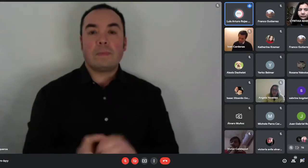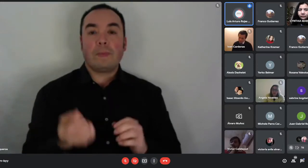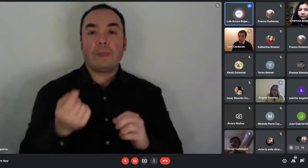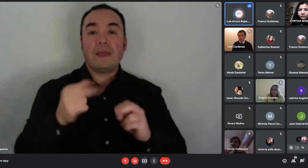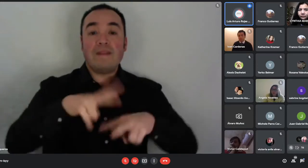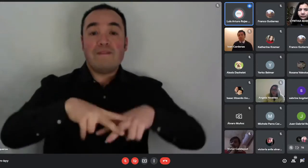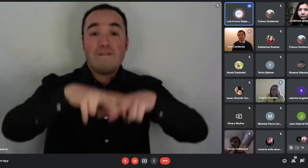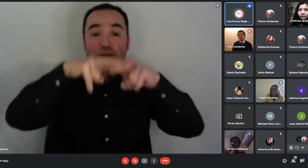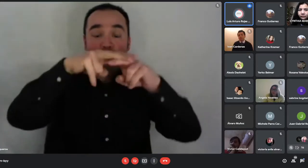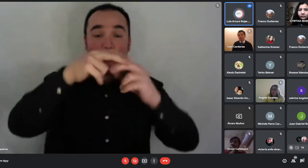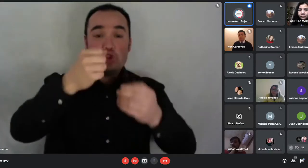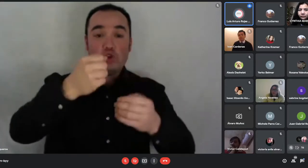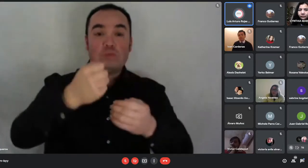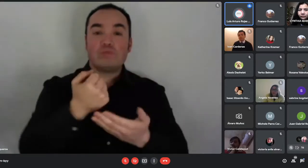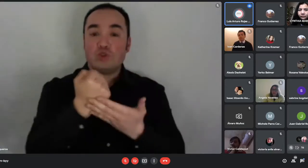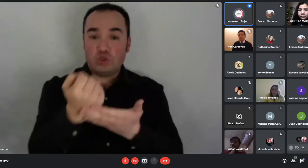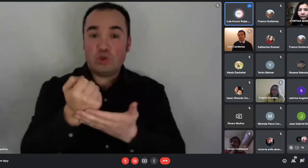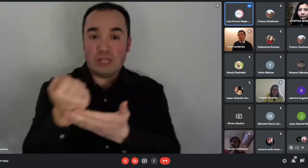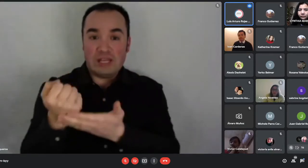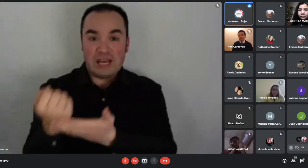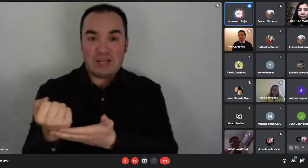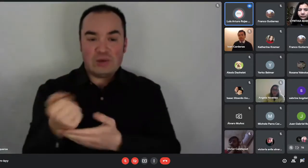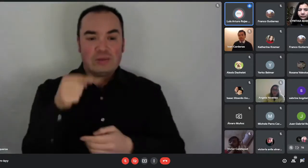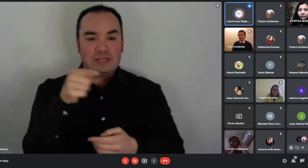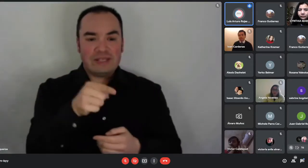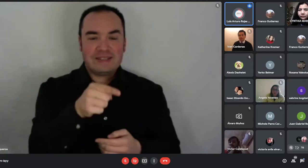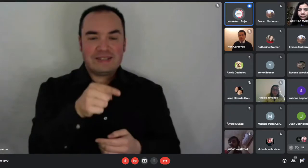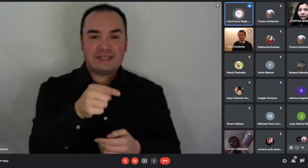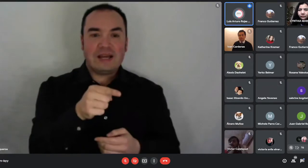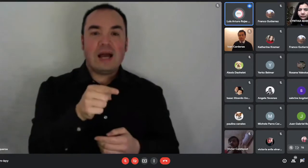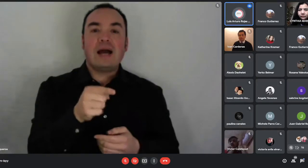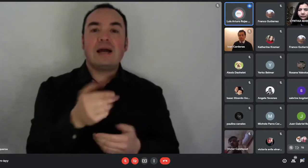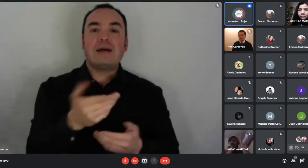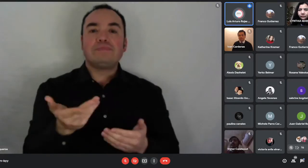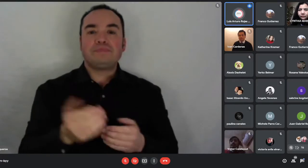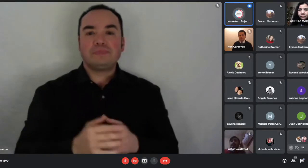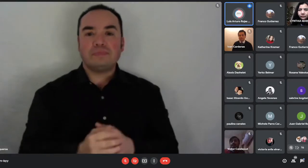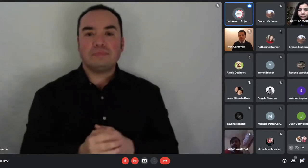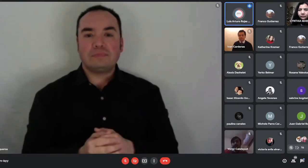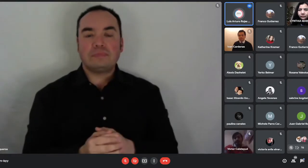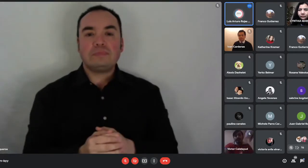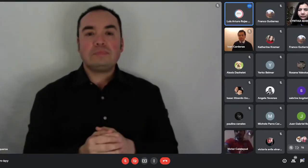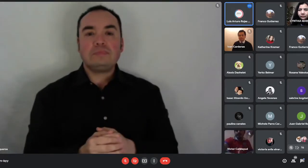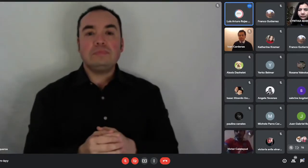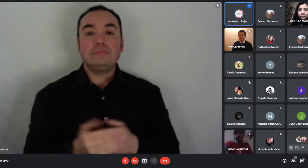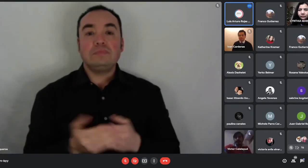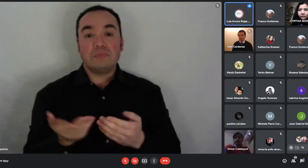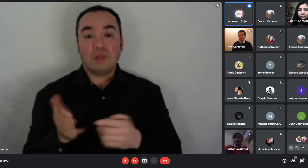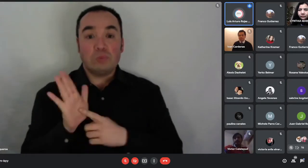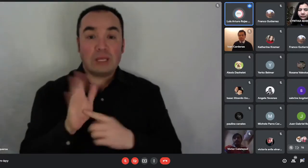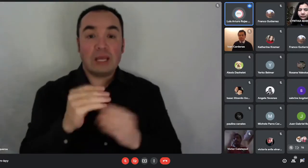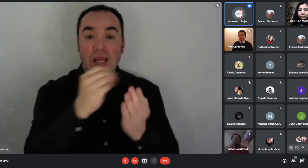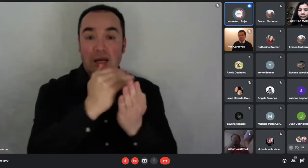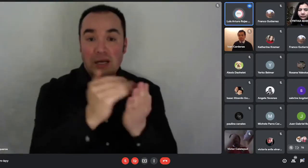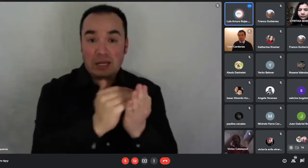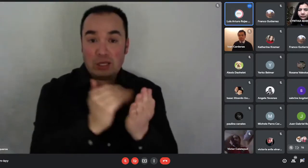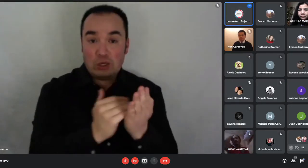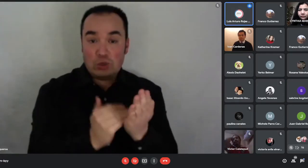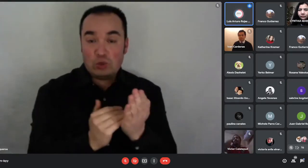la mayoría de las familias se acredita en grupos familiares. Por lo tanto, al fondo solidario solamente pueden postular